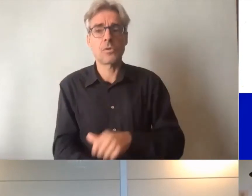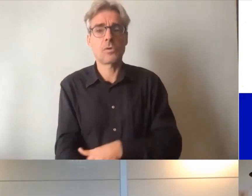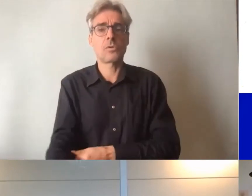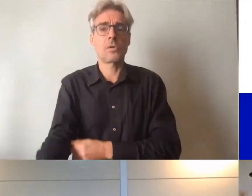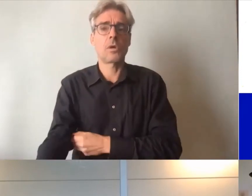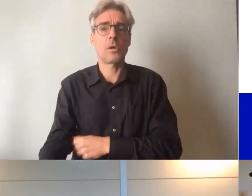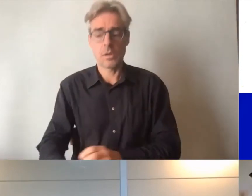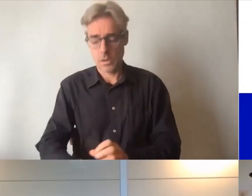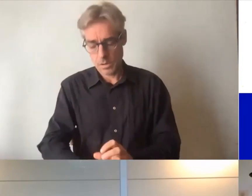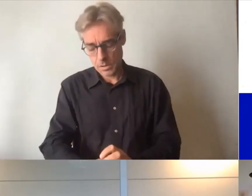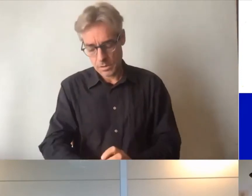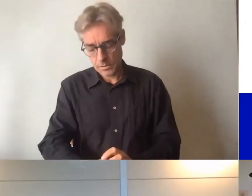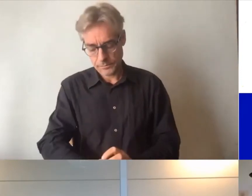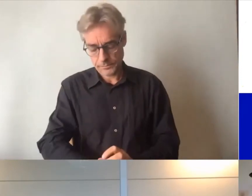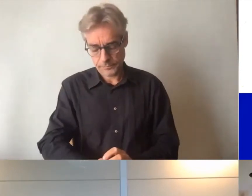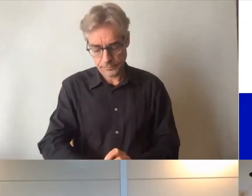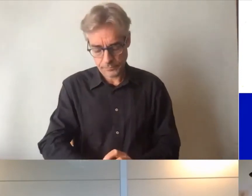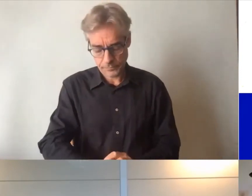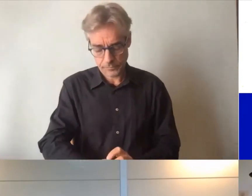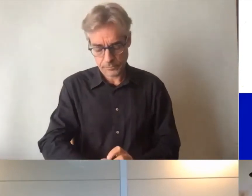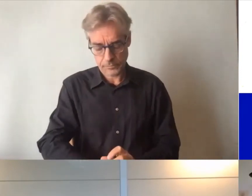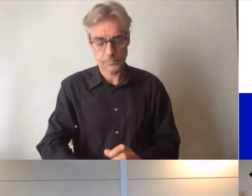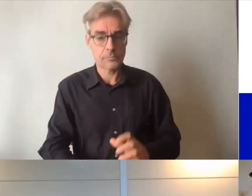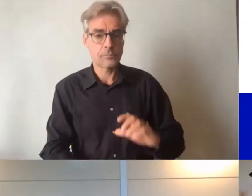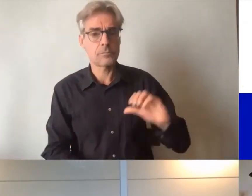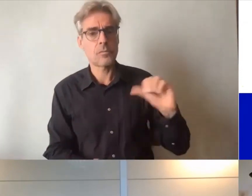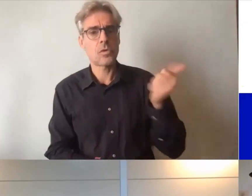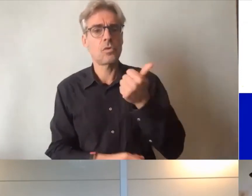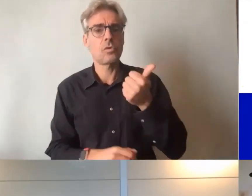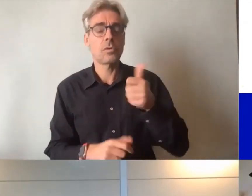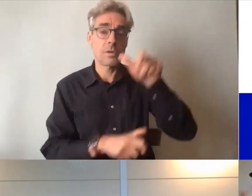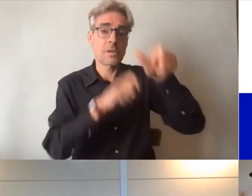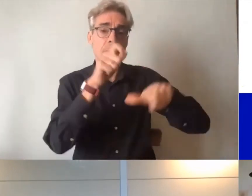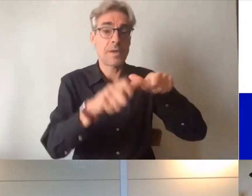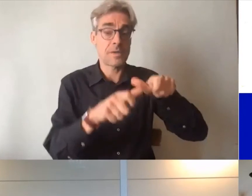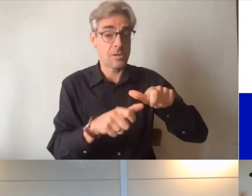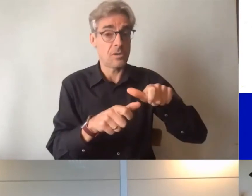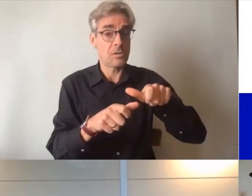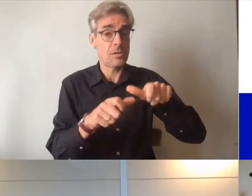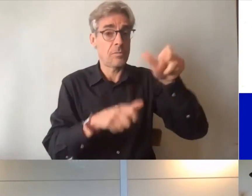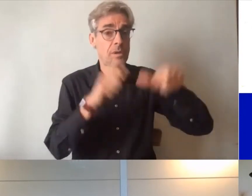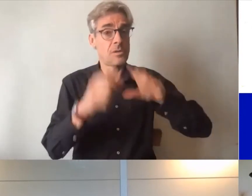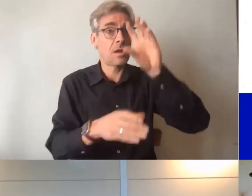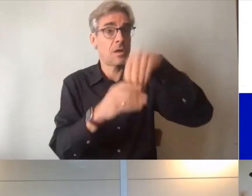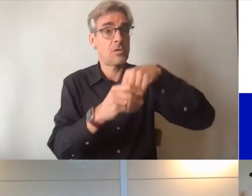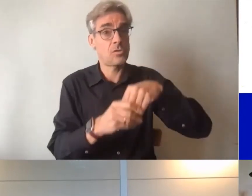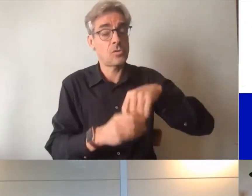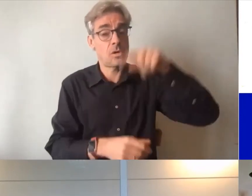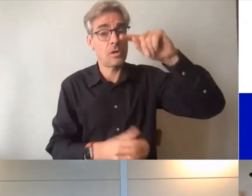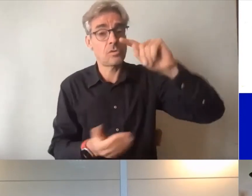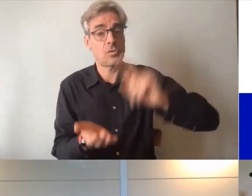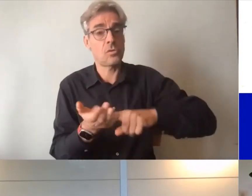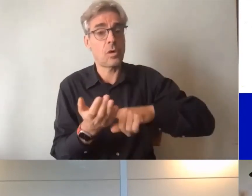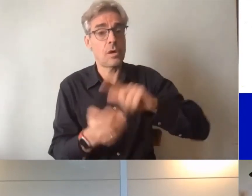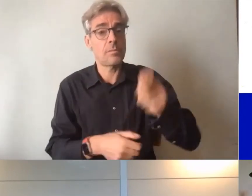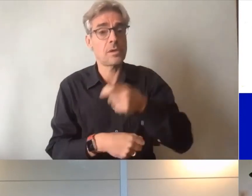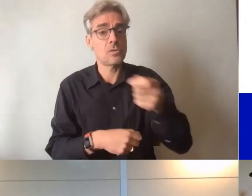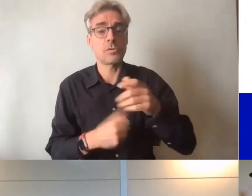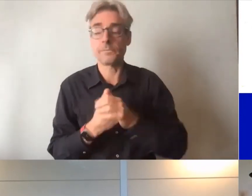droit en effet à cette forme d'inclusion là nous nous sommes également beaucoup intéressés